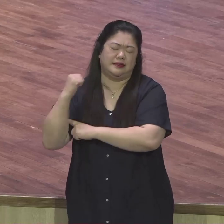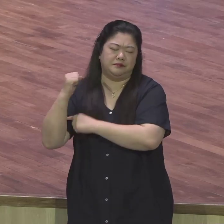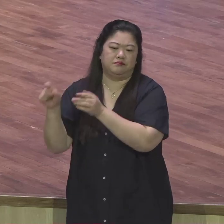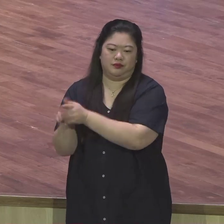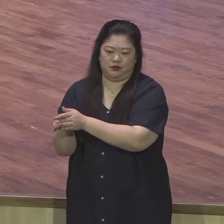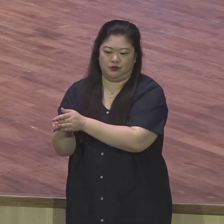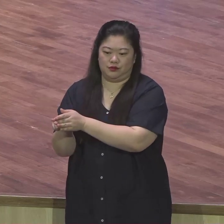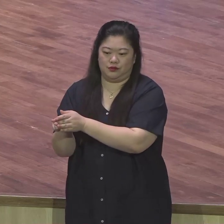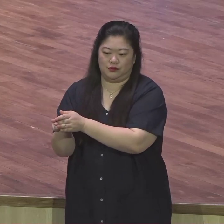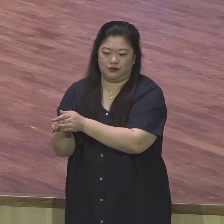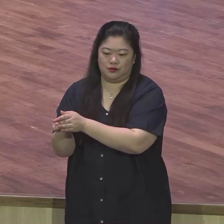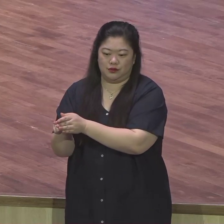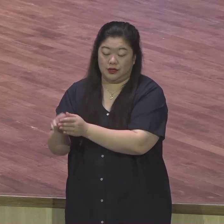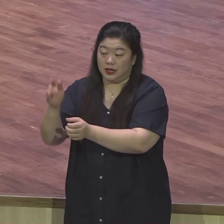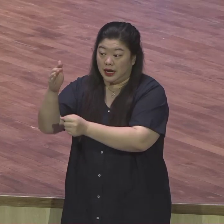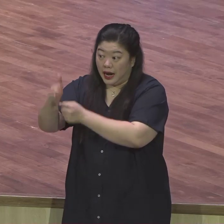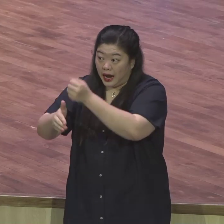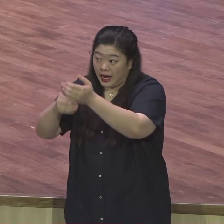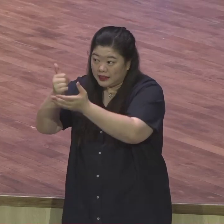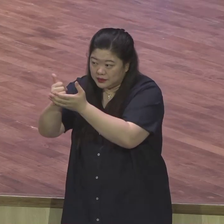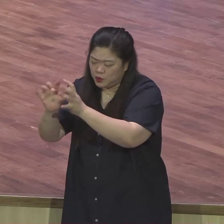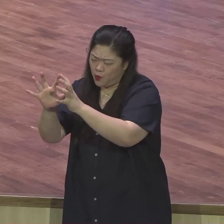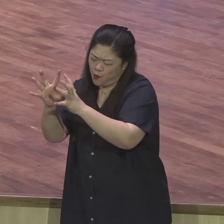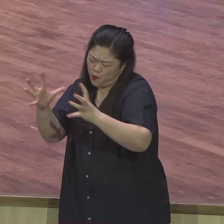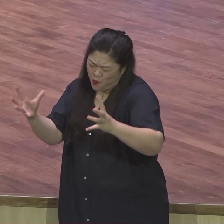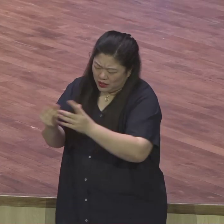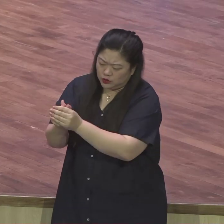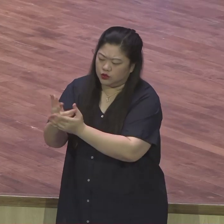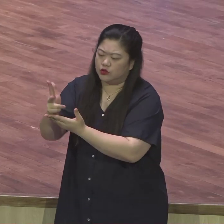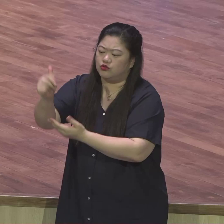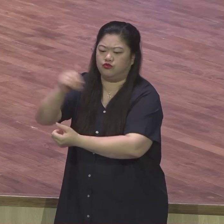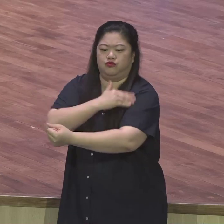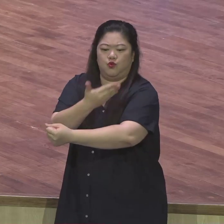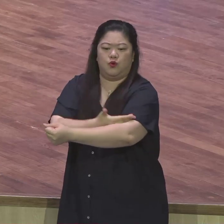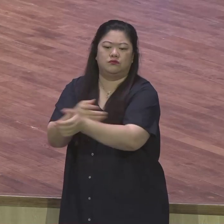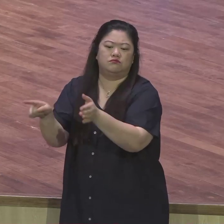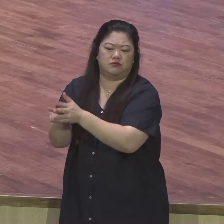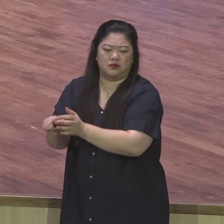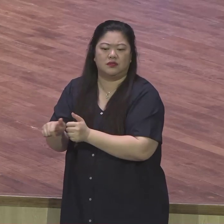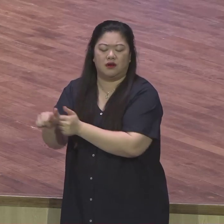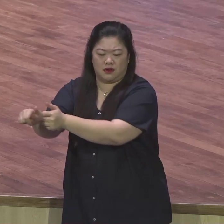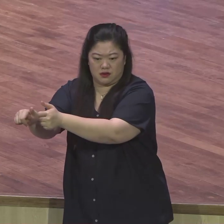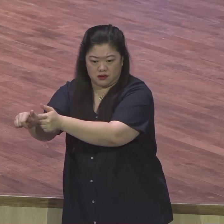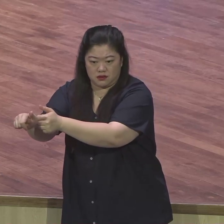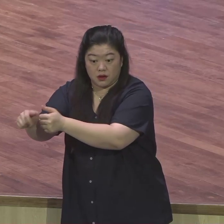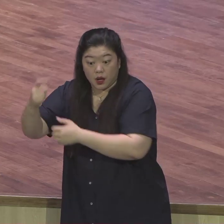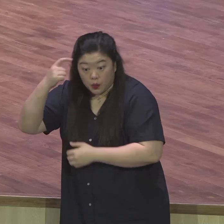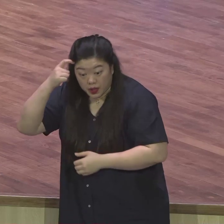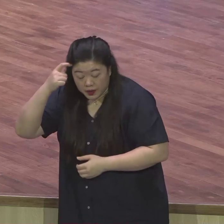요셉의 신앙이란 것은 모든 사건, 문제를 다 하나님의 절대주권을 본 거예요.